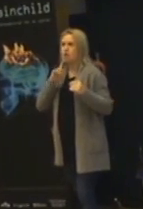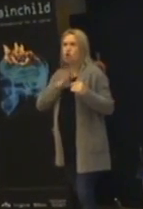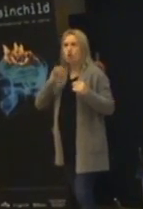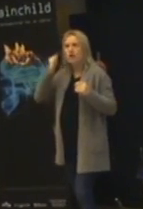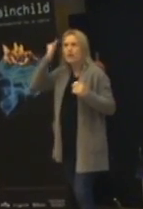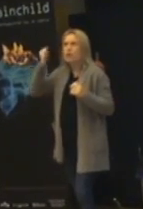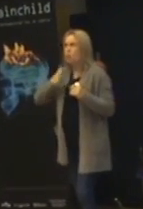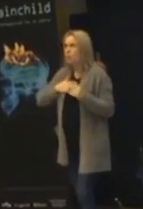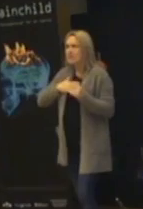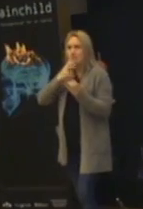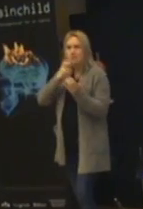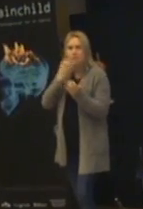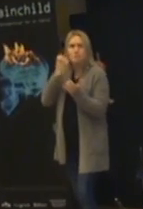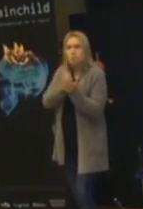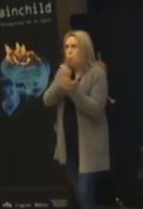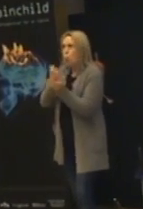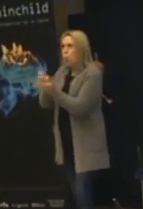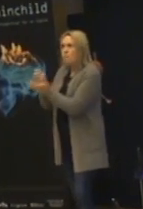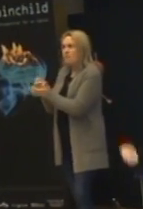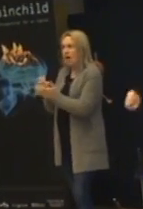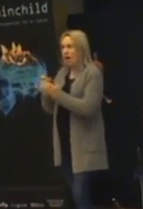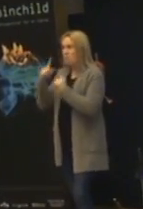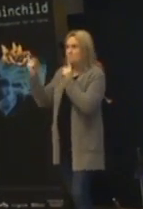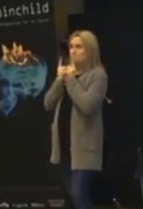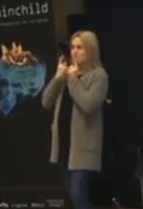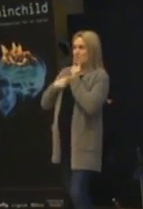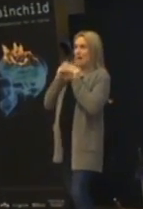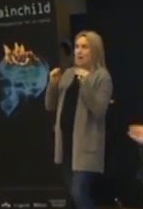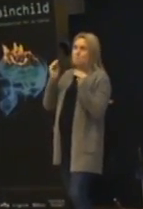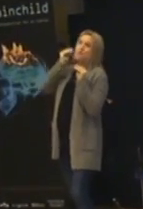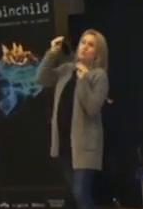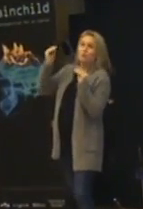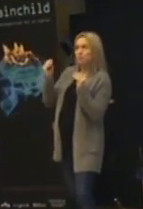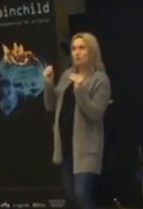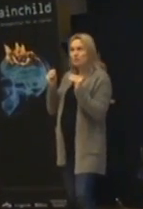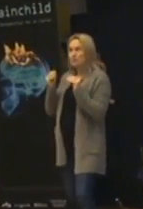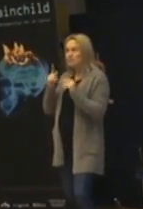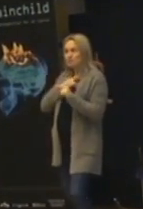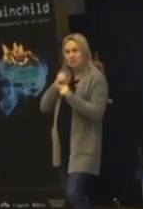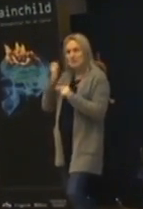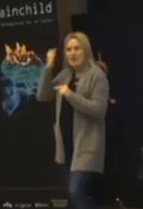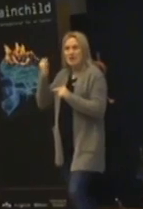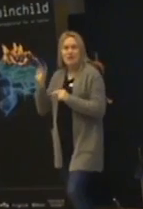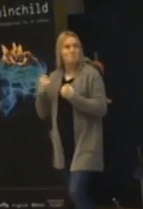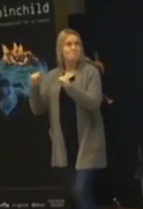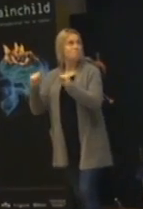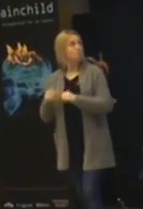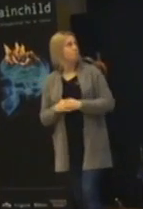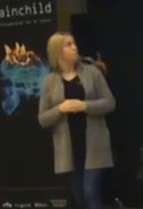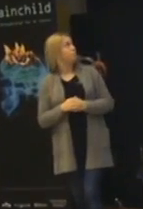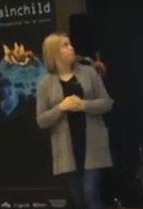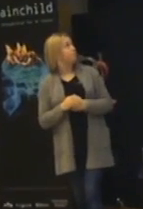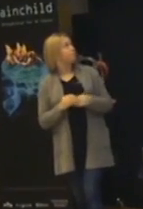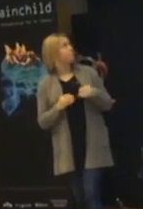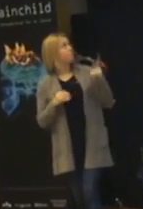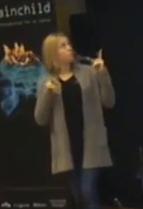Vill prova saker och pussar mig på kinden. ni vet så här. Hon har mycket idéer. Röda Zora är inte så många